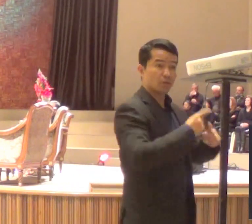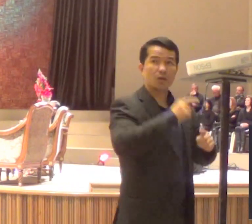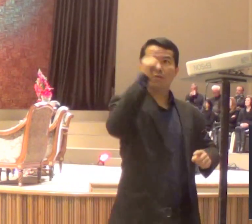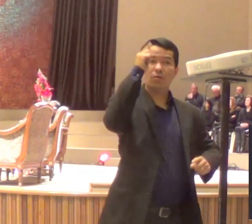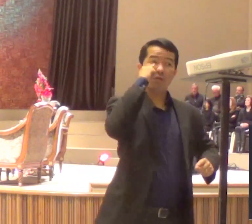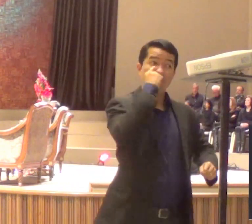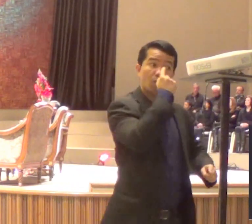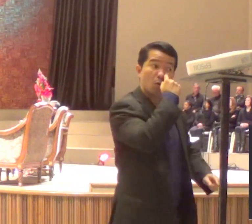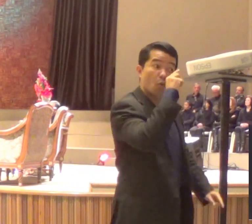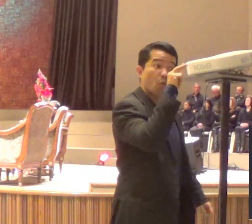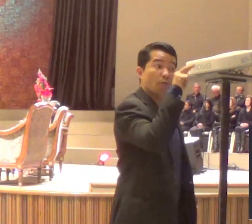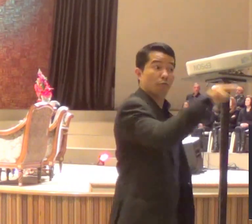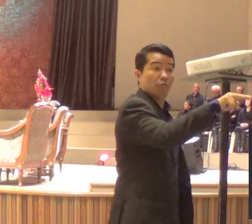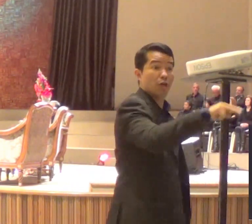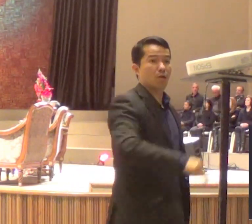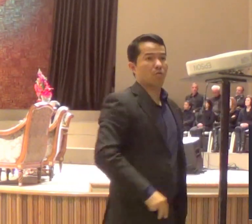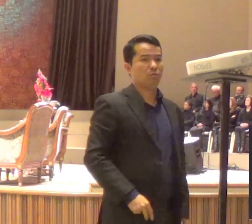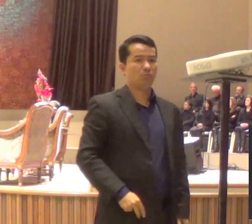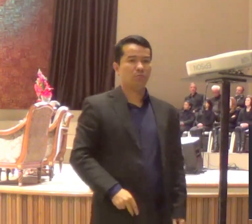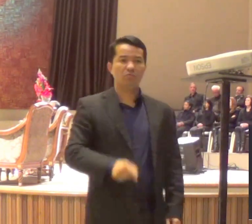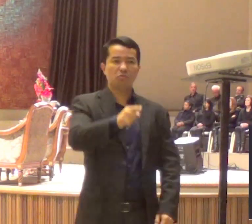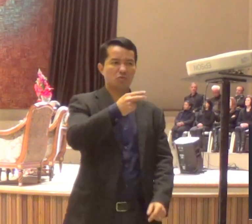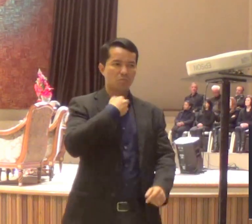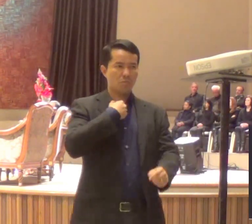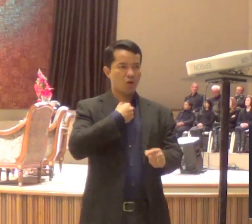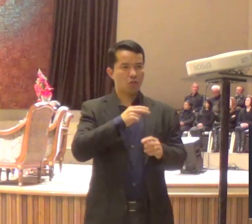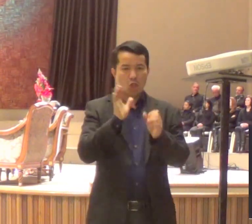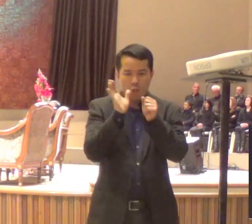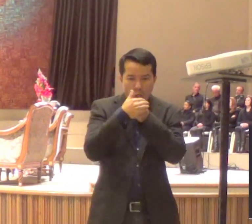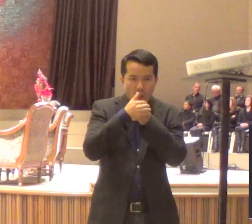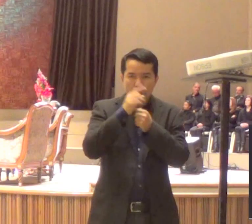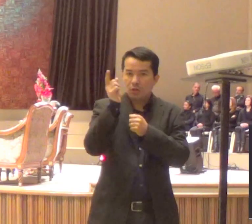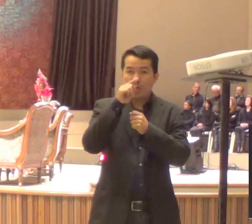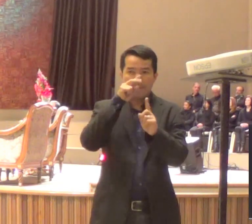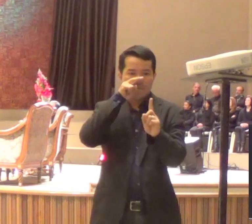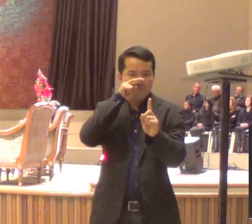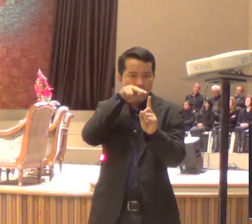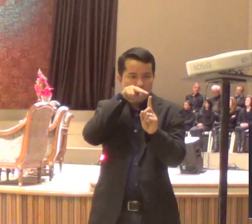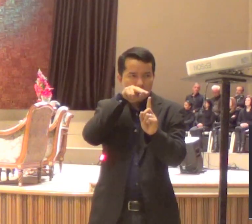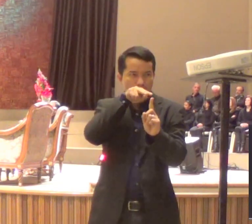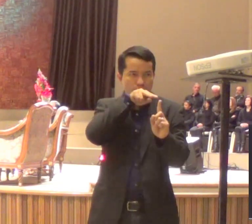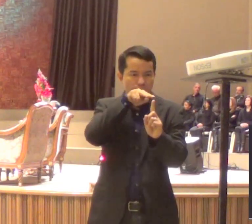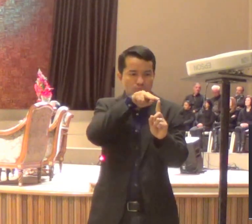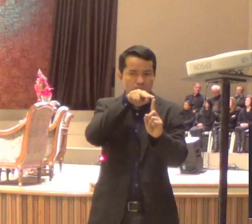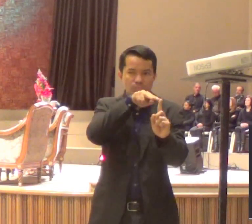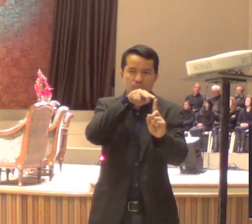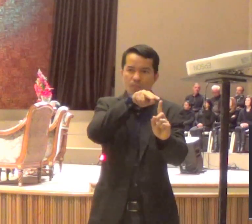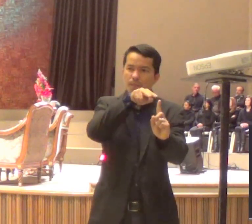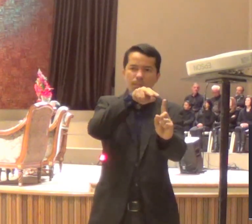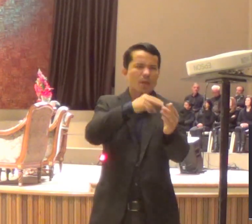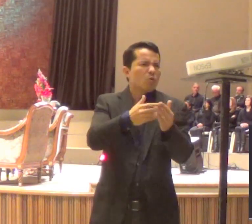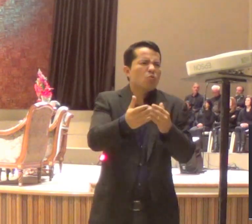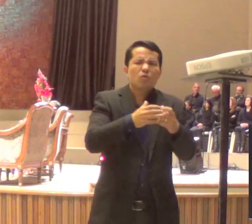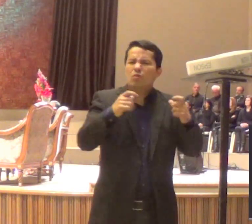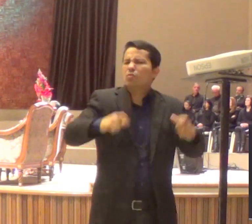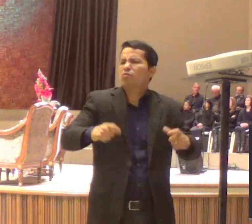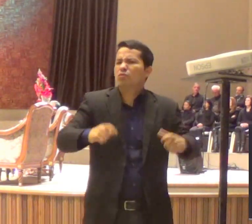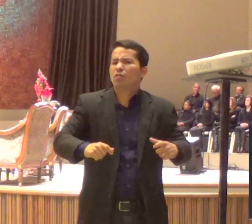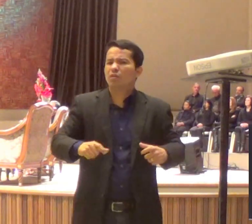e não importa quão fechadas sejam as portas, e quão secretos sejam os